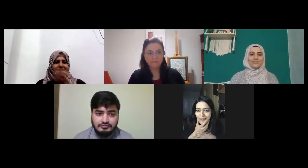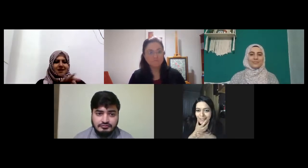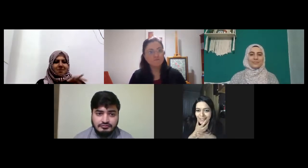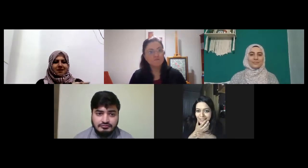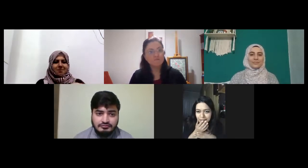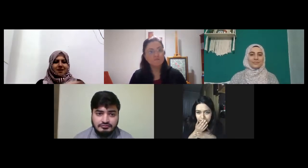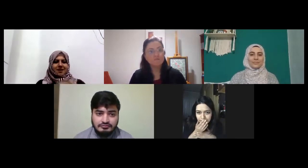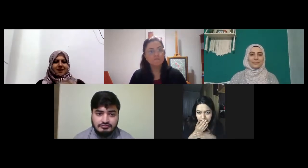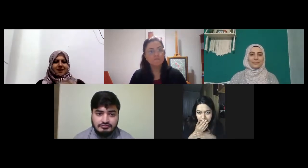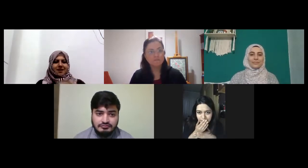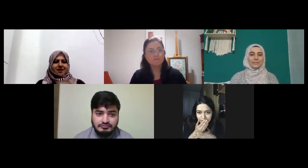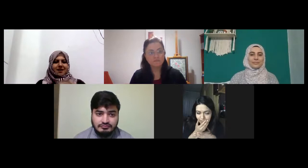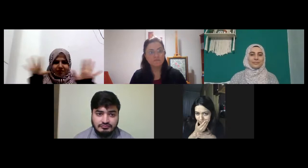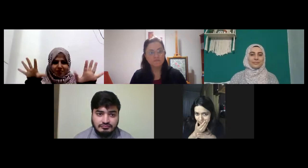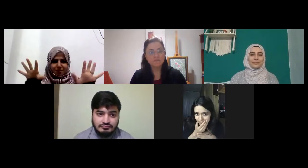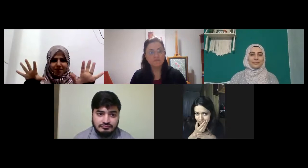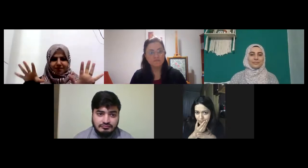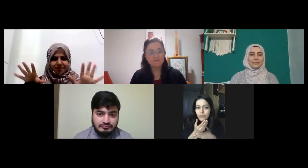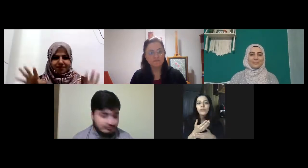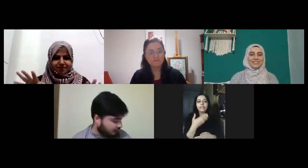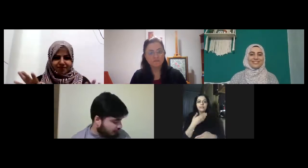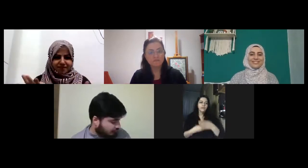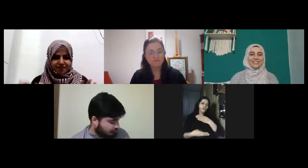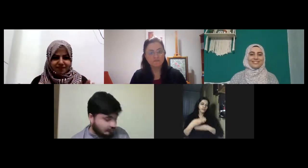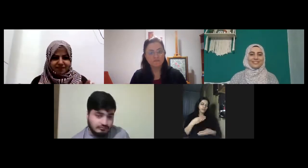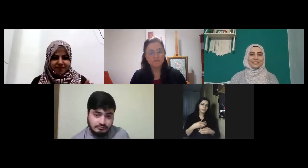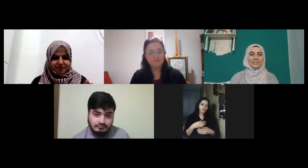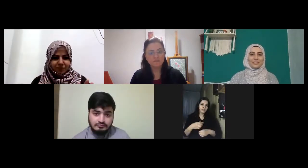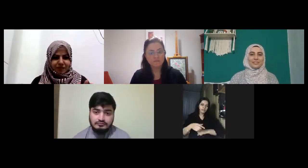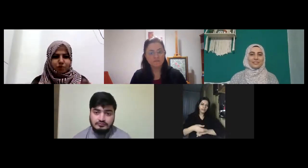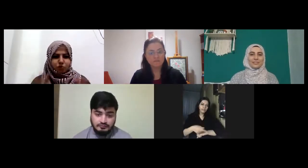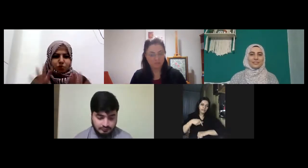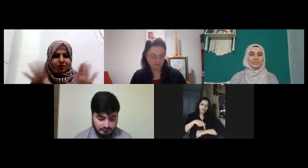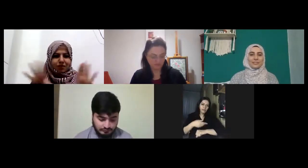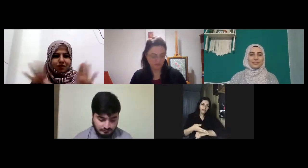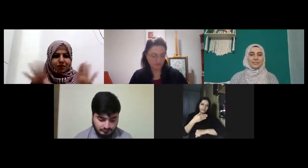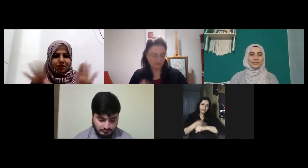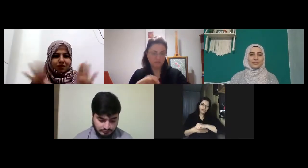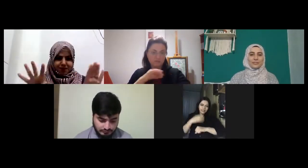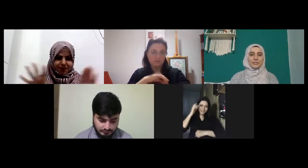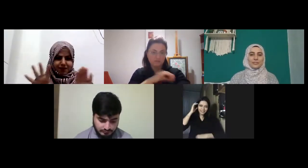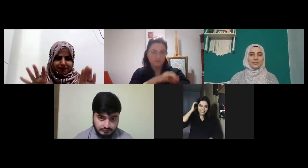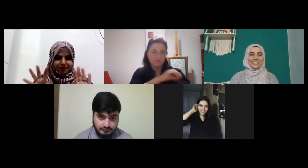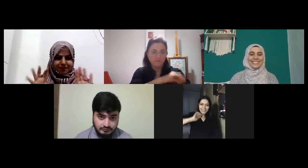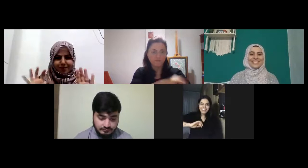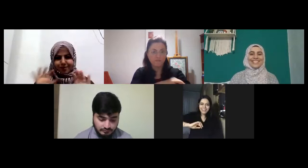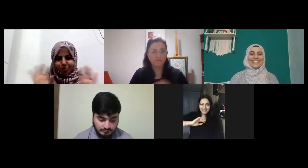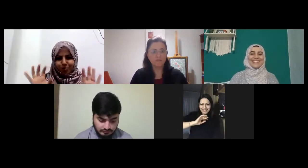sarmakla mı alakalı diye diyecektim ama geri şöyle yani Türkçe dil bilgisini getirmesinler sarının kökü